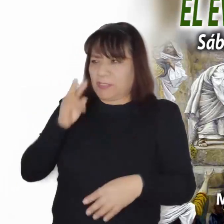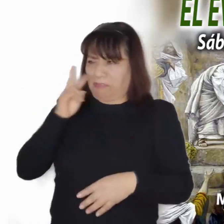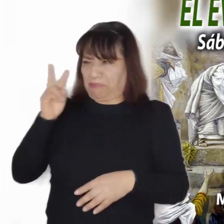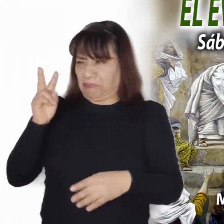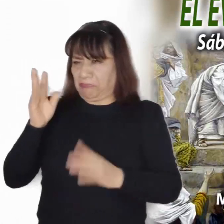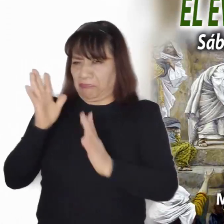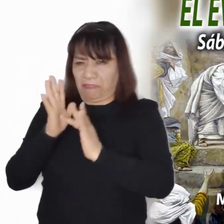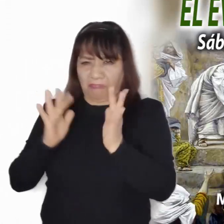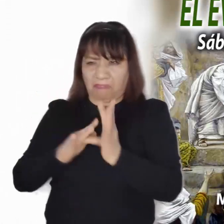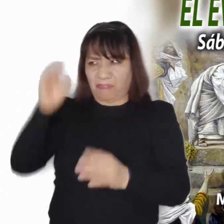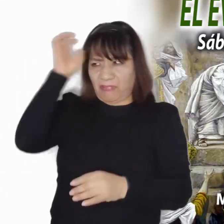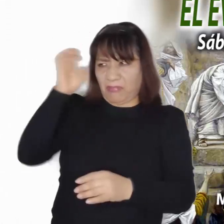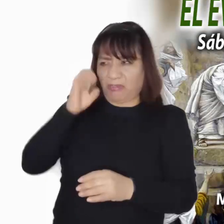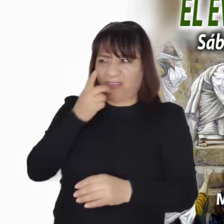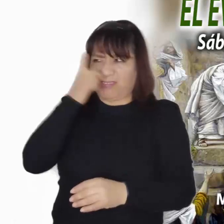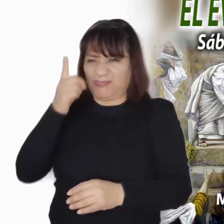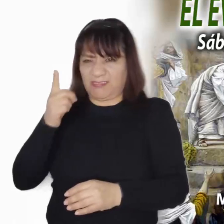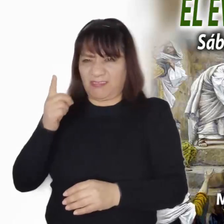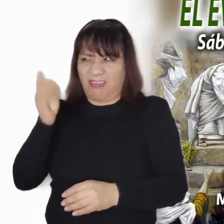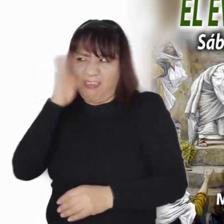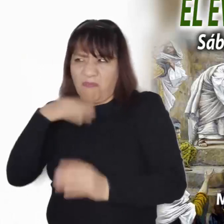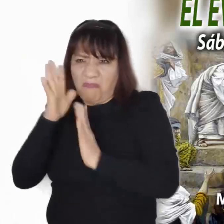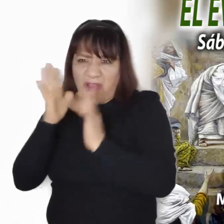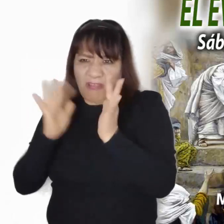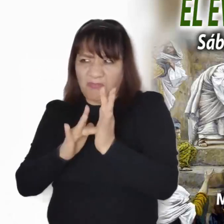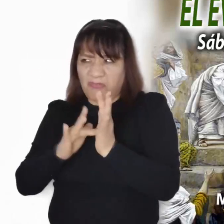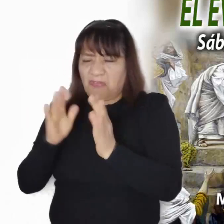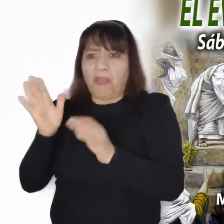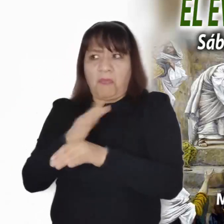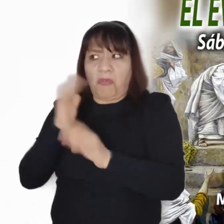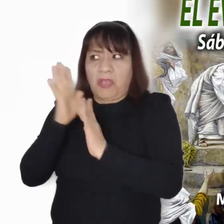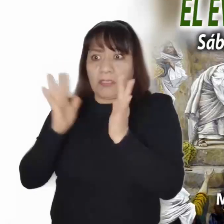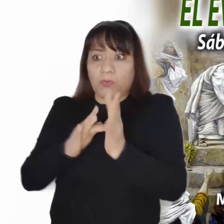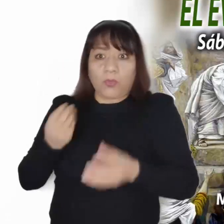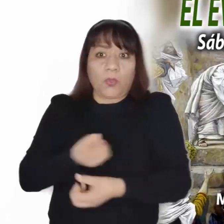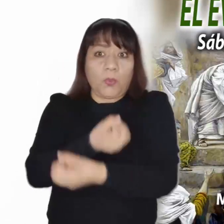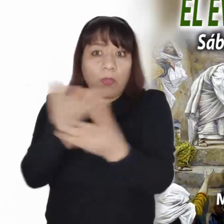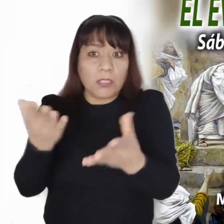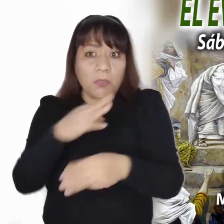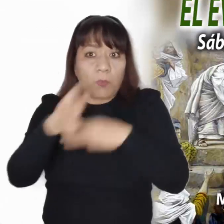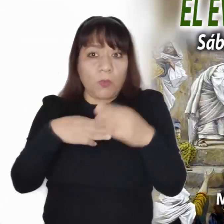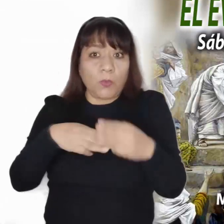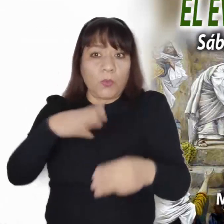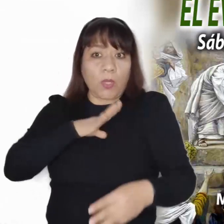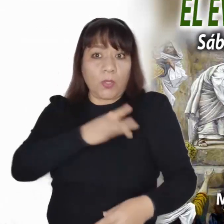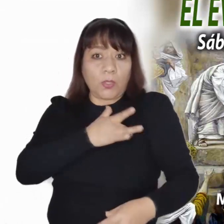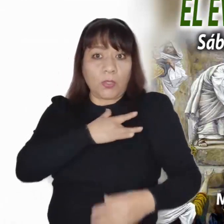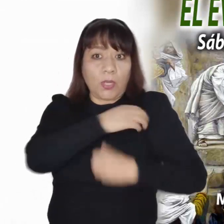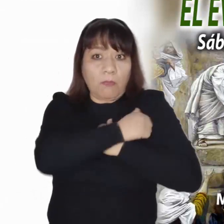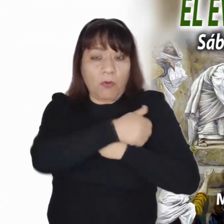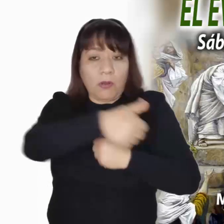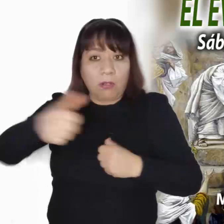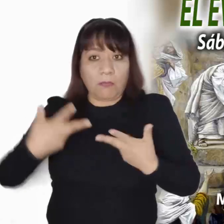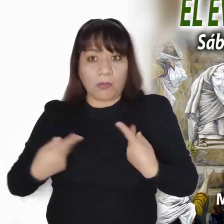porque ofrece y promete un mundo de amor. Afirman que no es posible y quieren quitarlo de en medio.